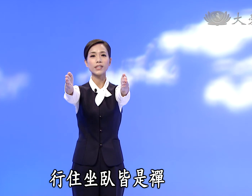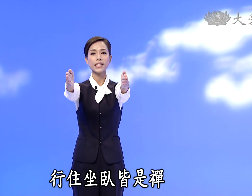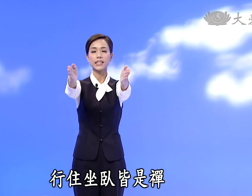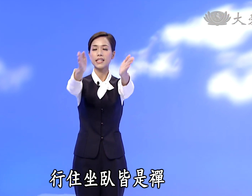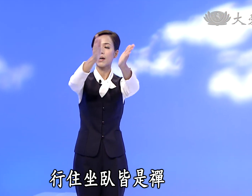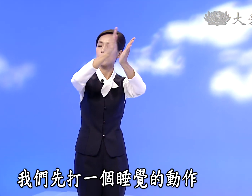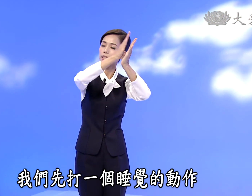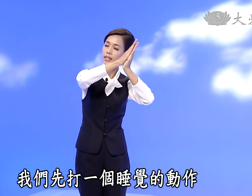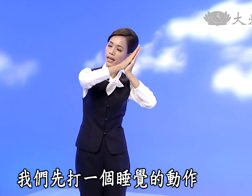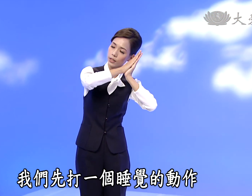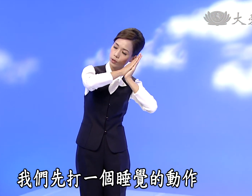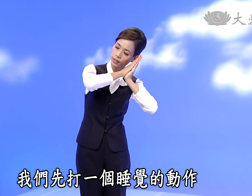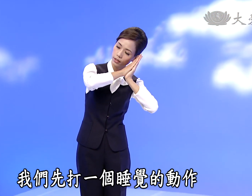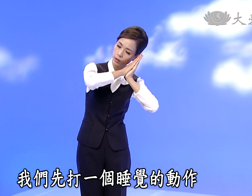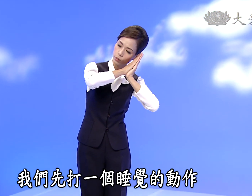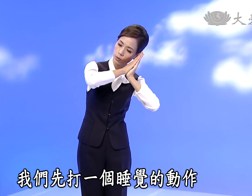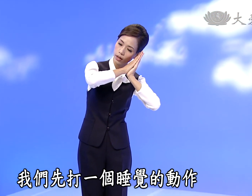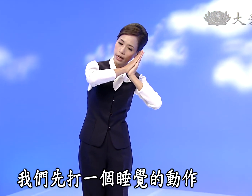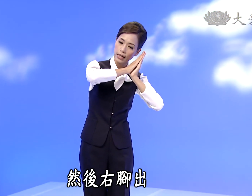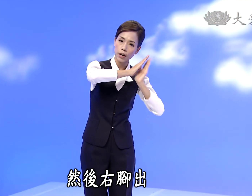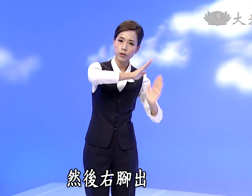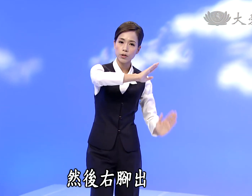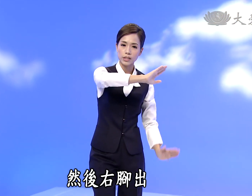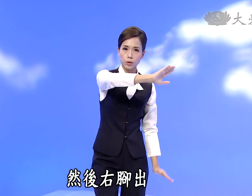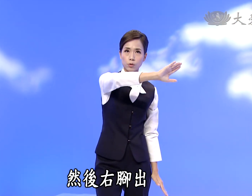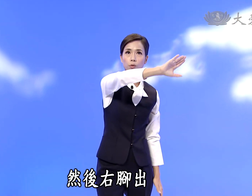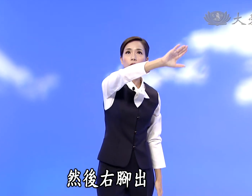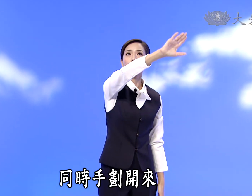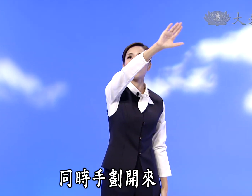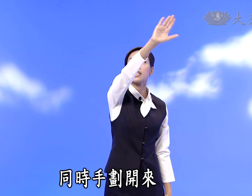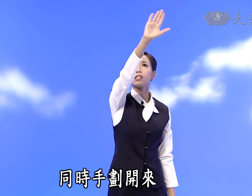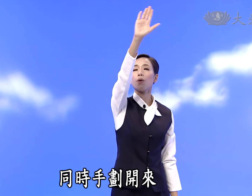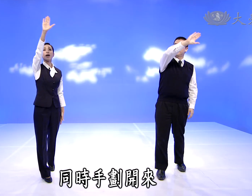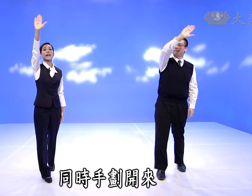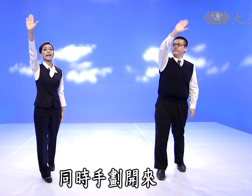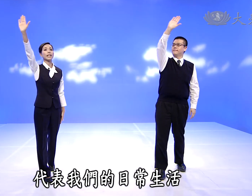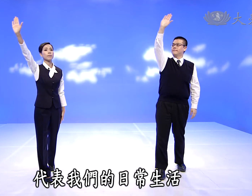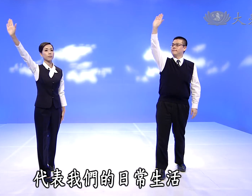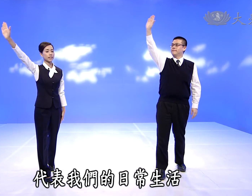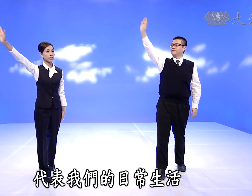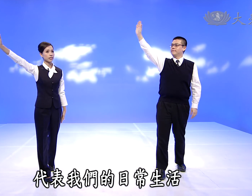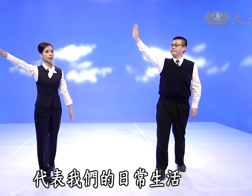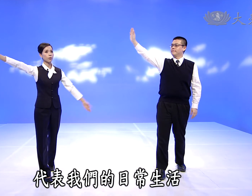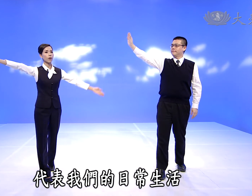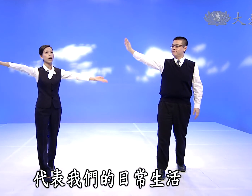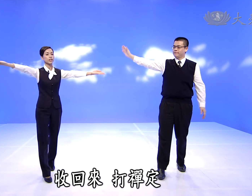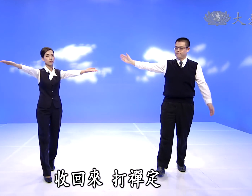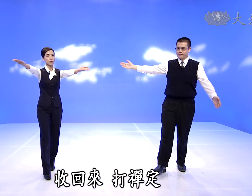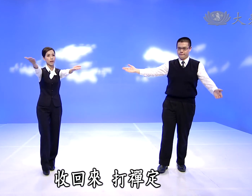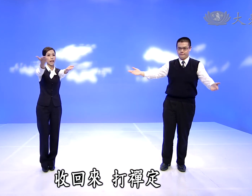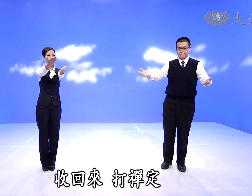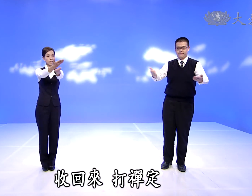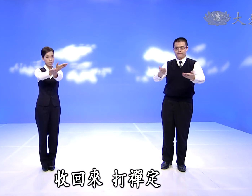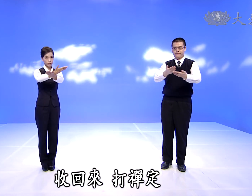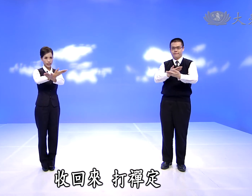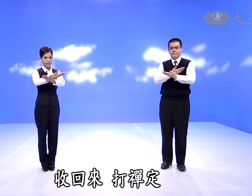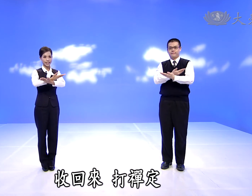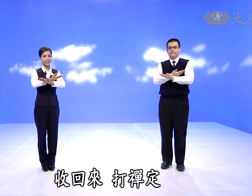皆是禅我们先打一个睡觉的动作然后右脚出同时手画开来代表我们的日常生活收回来打禅定